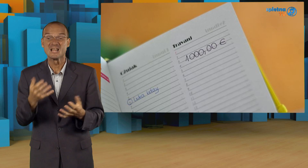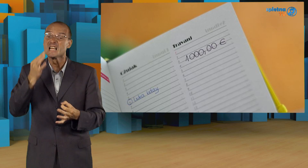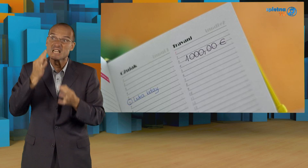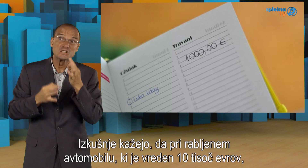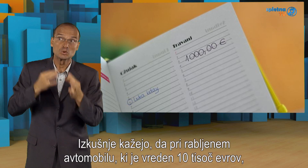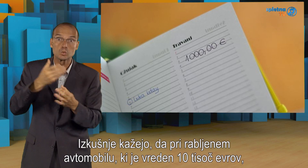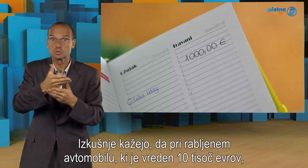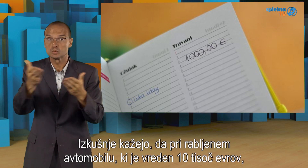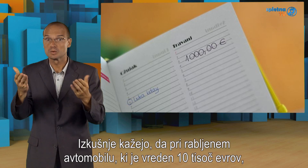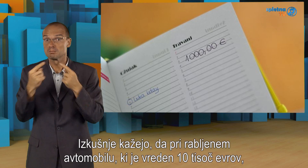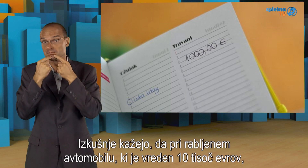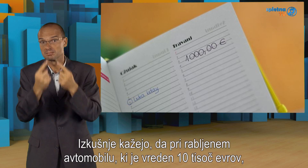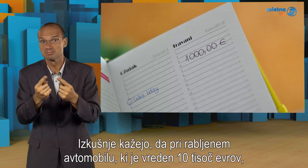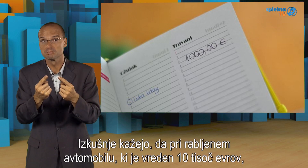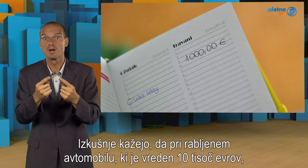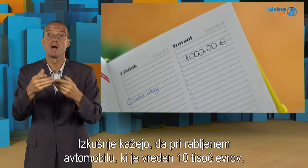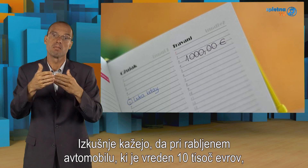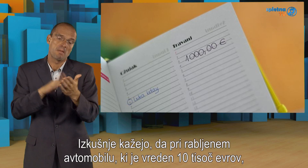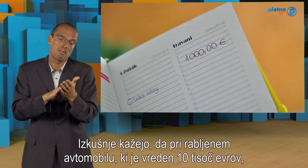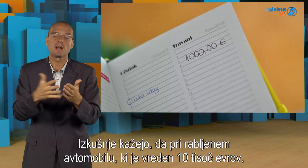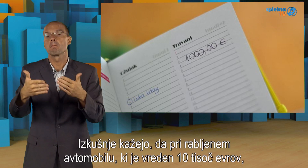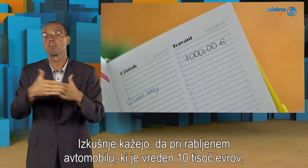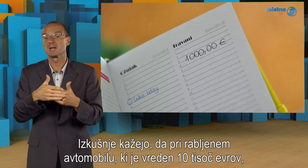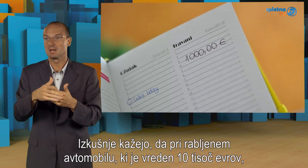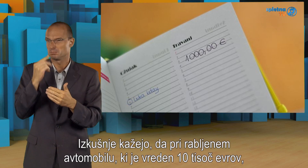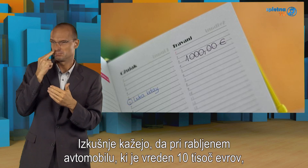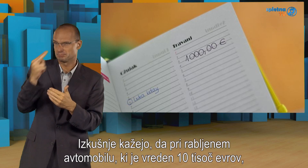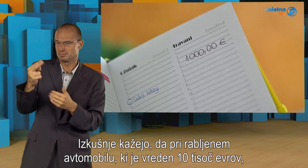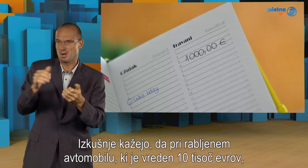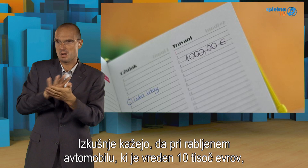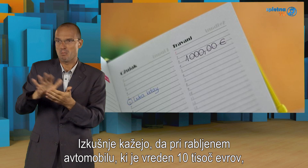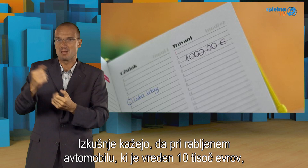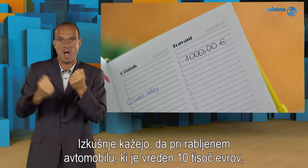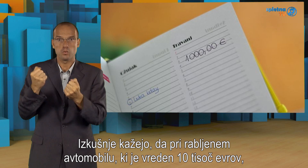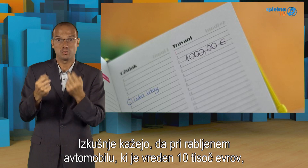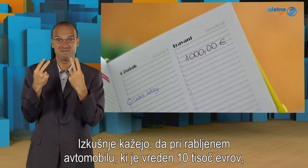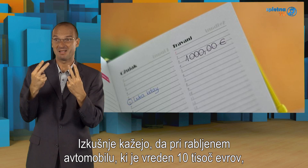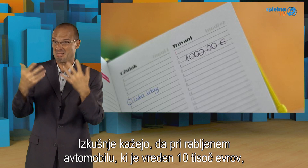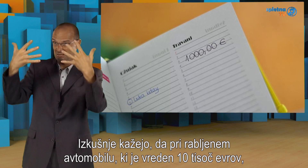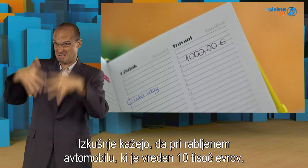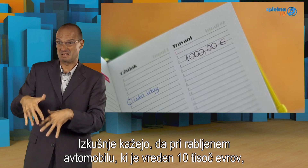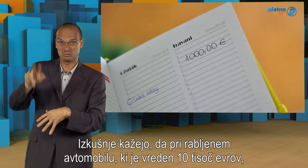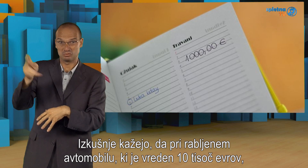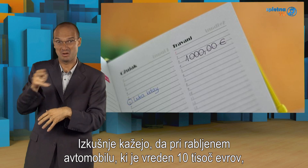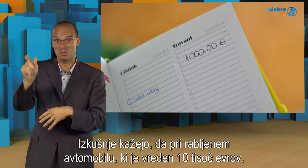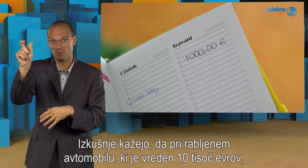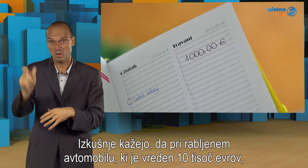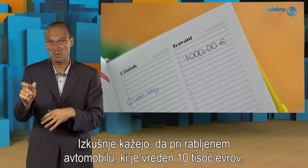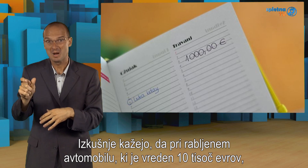Izkušnje kažejo, da pri ravljenem avtomobilu, ki je vreden 10 tisoč evrov, celoten strošek uvoza znaša okoli tisoč evrov.